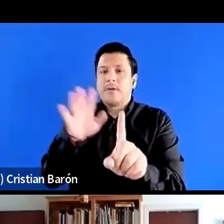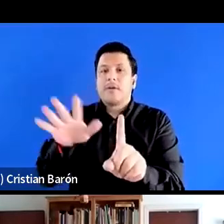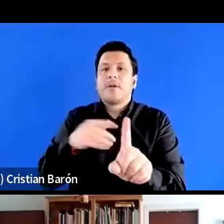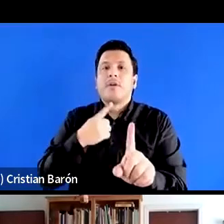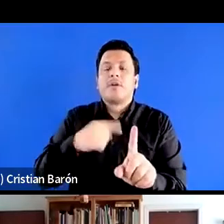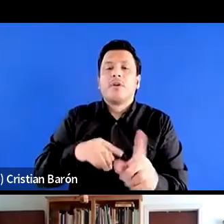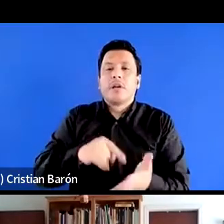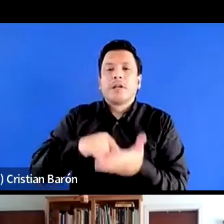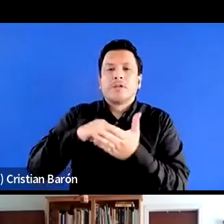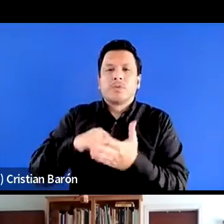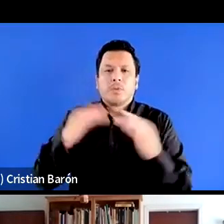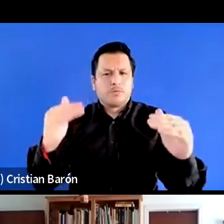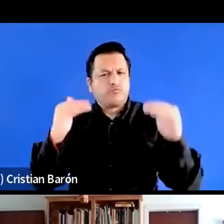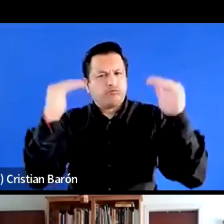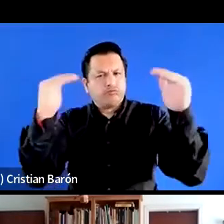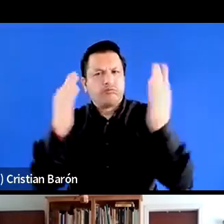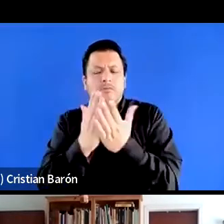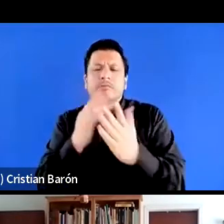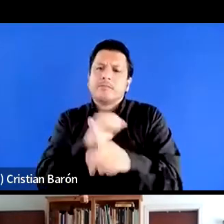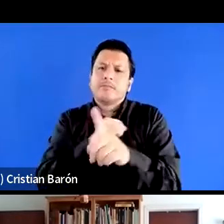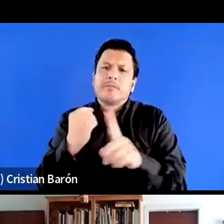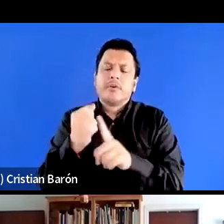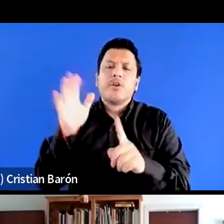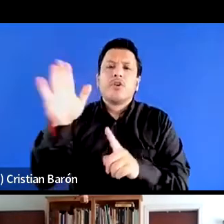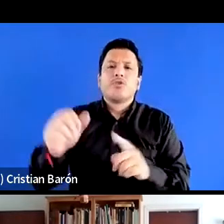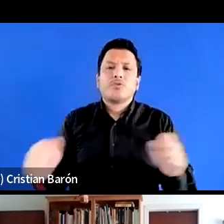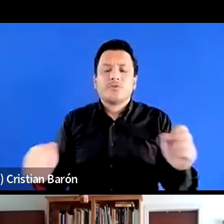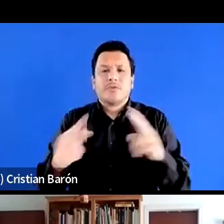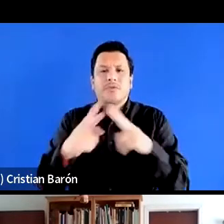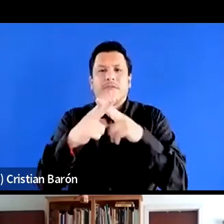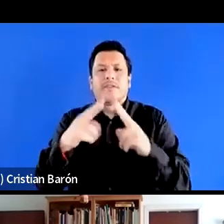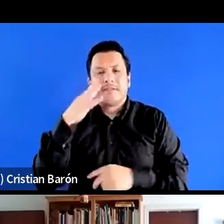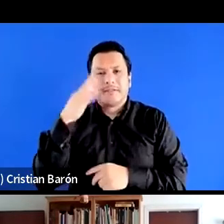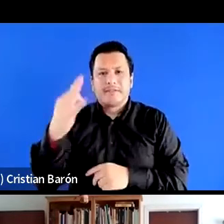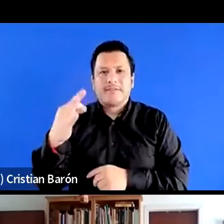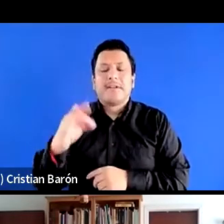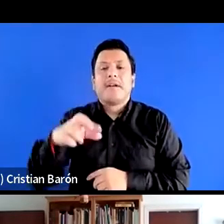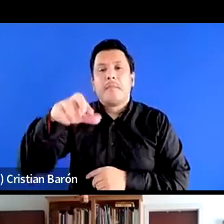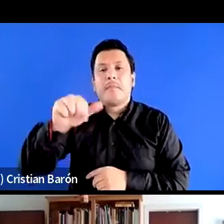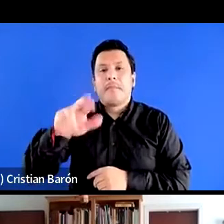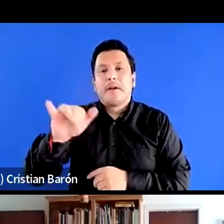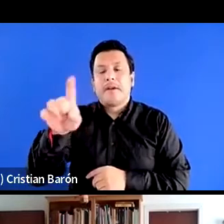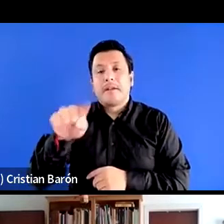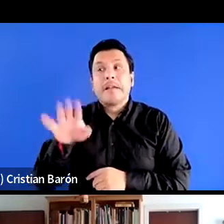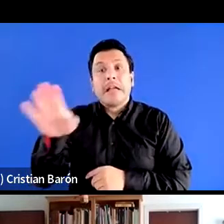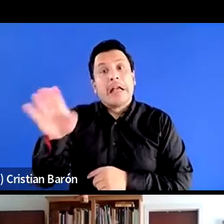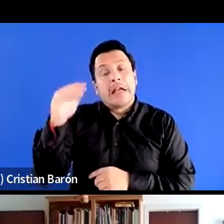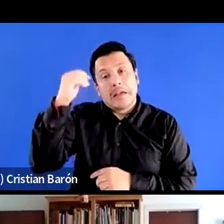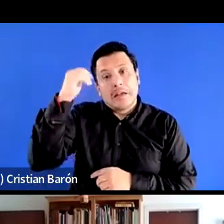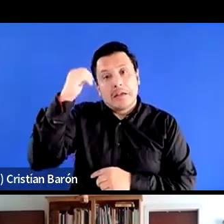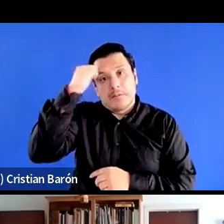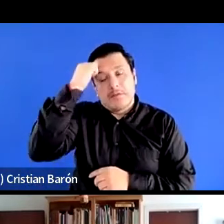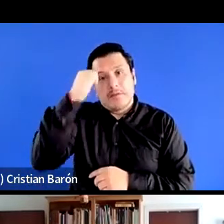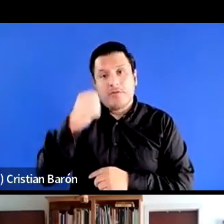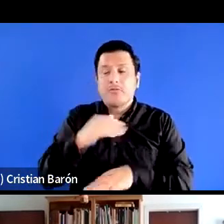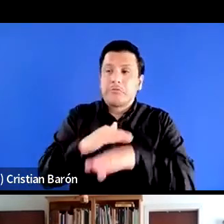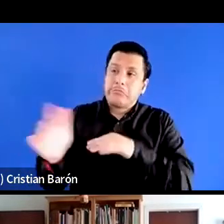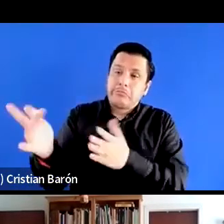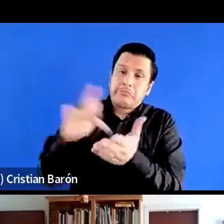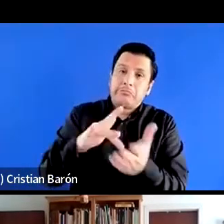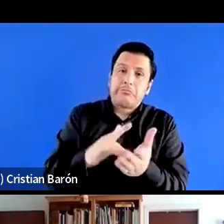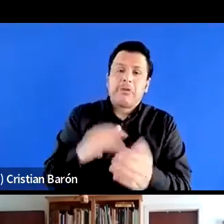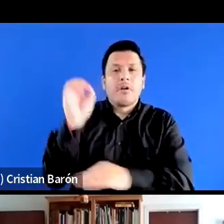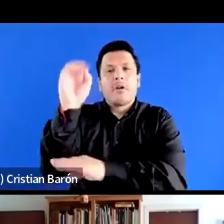de Altos Estudios en Ciencias Sociales de París. Ha sido profesora invitada en el marco de la cátedra Simón